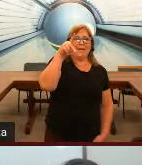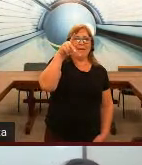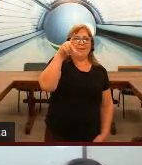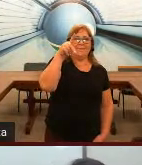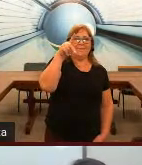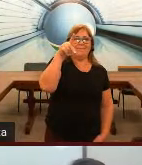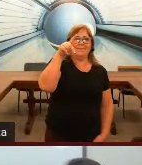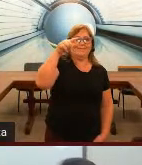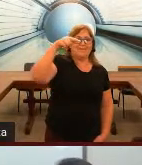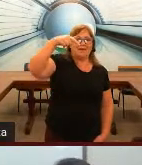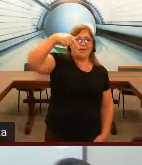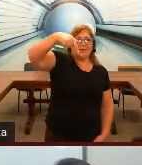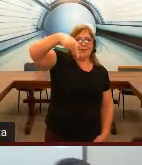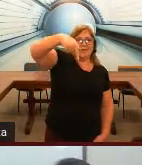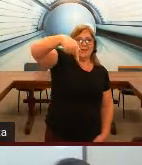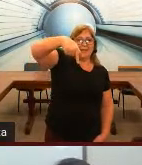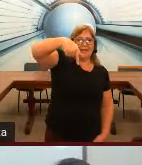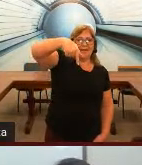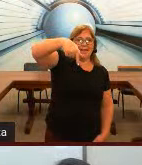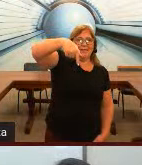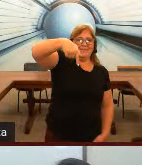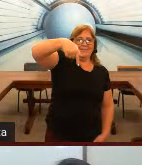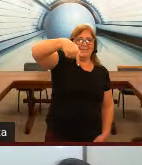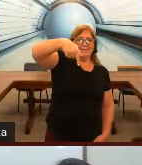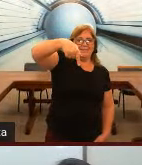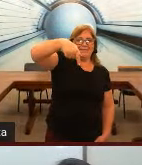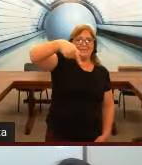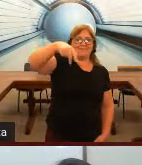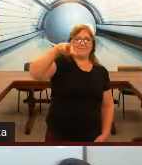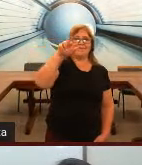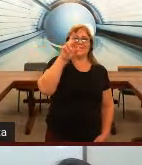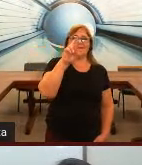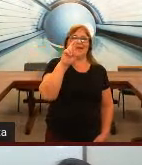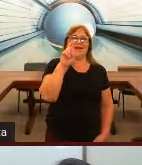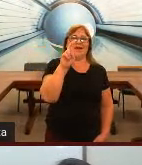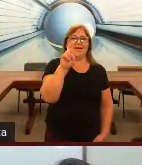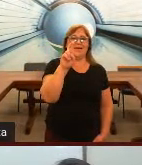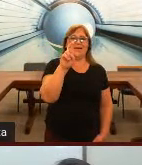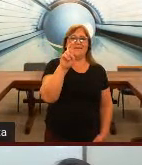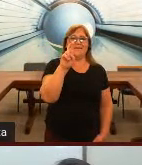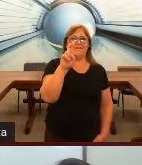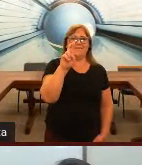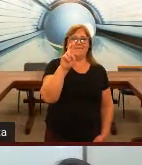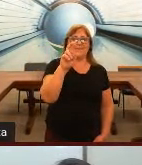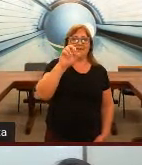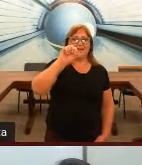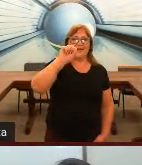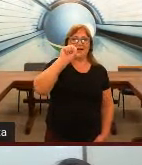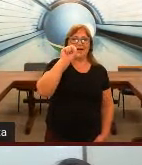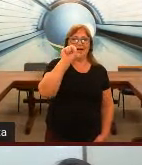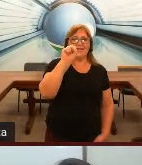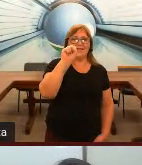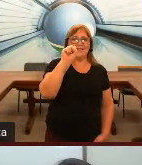Q R S